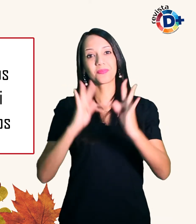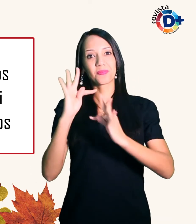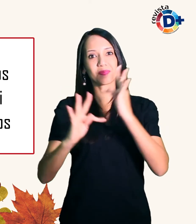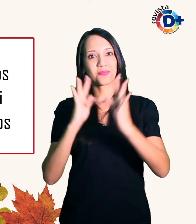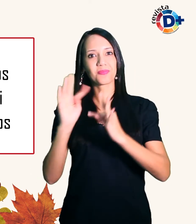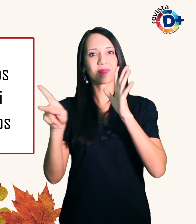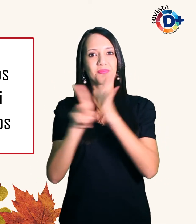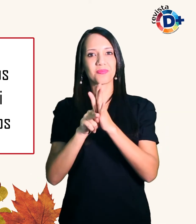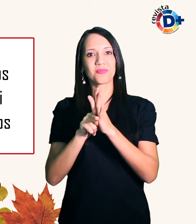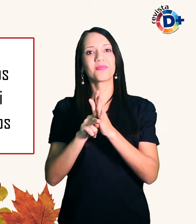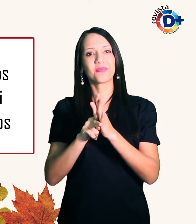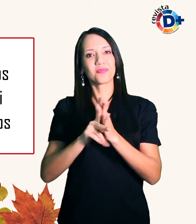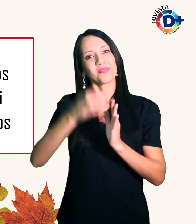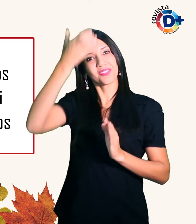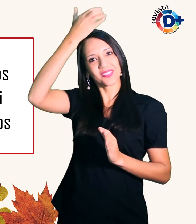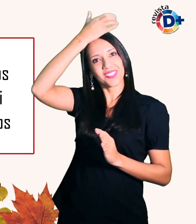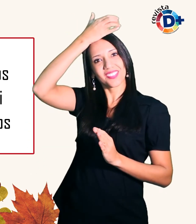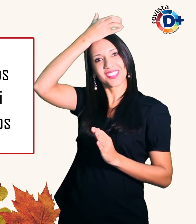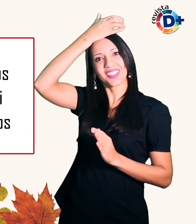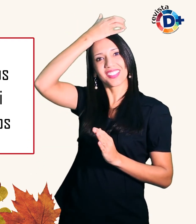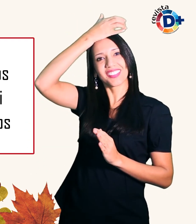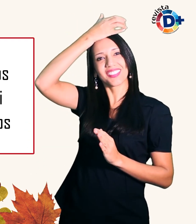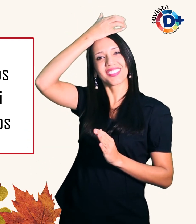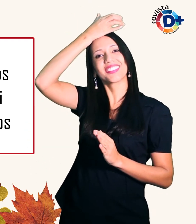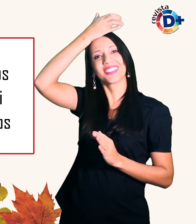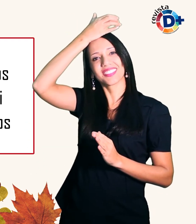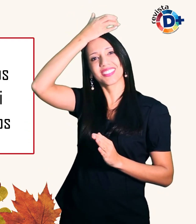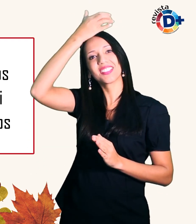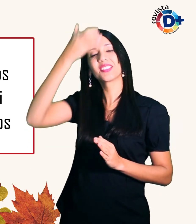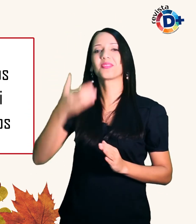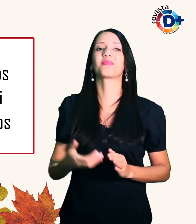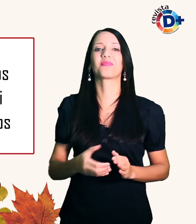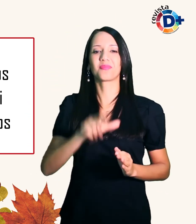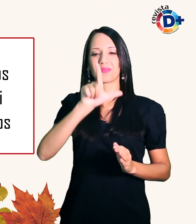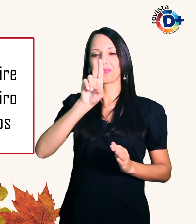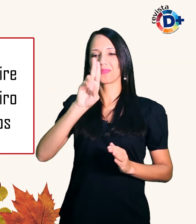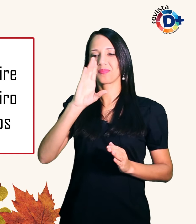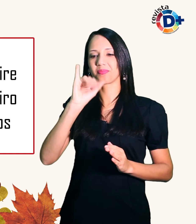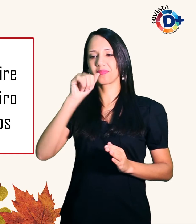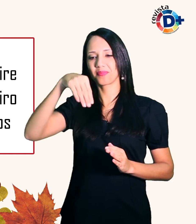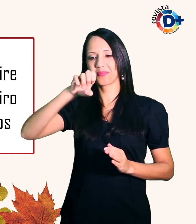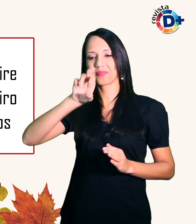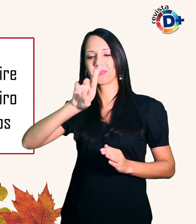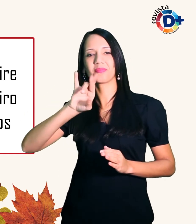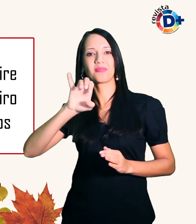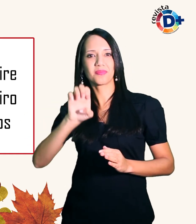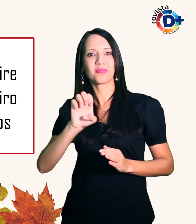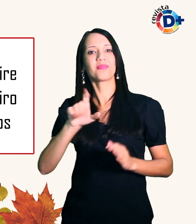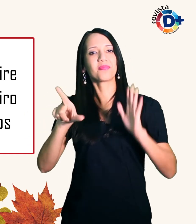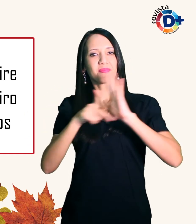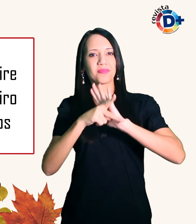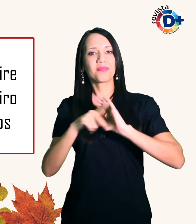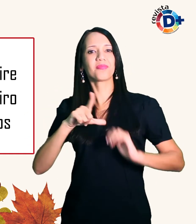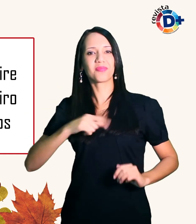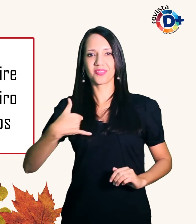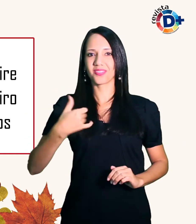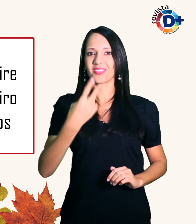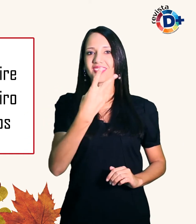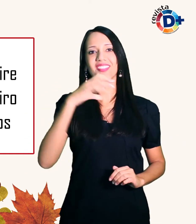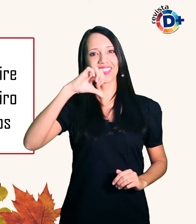Lucimeire Guerreiro 29 anos em um site de relacionamentos Na época estavam